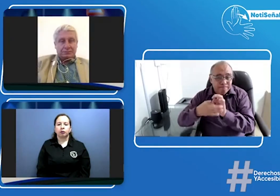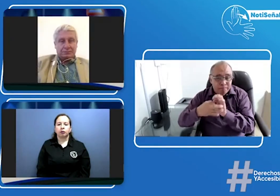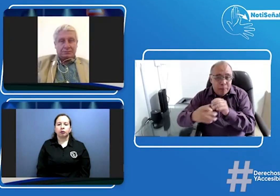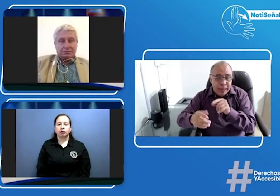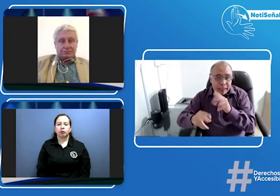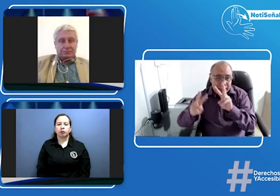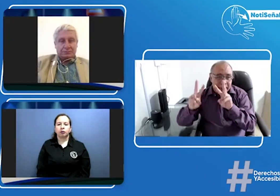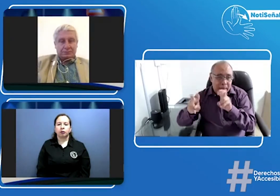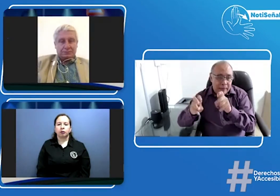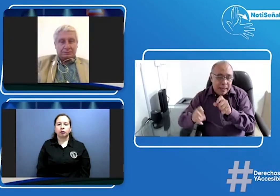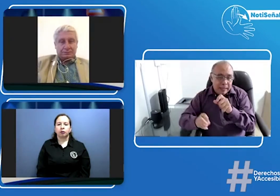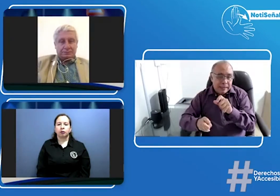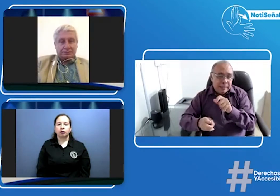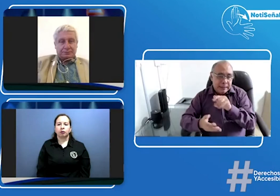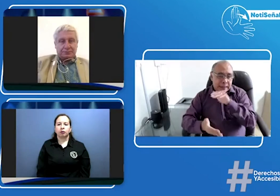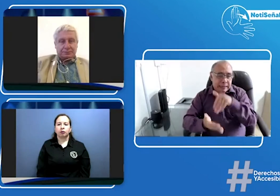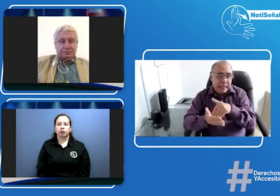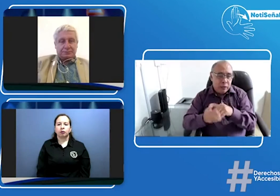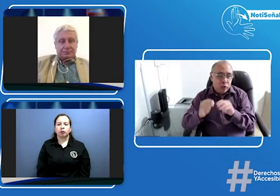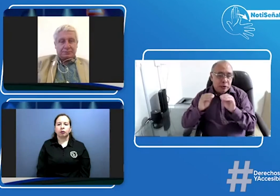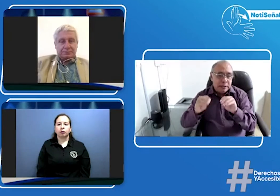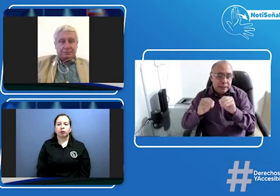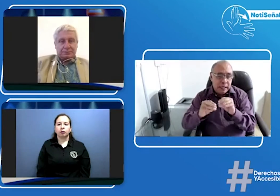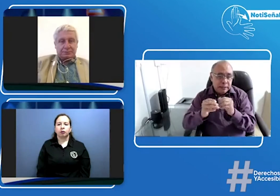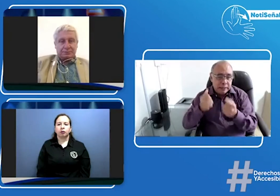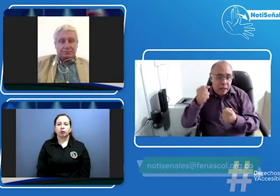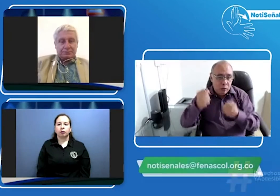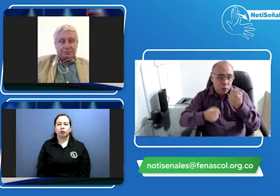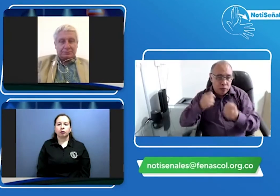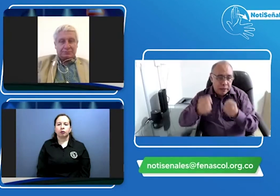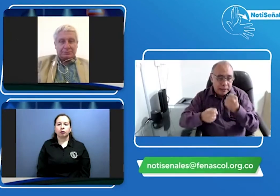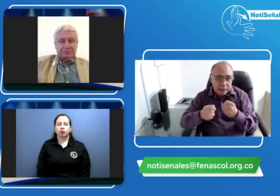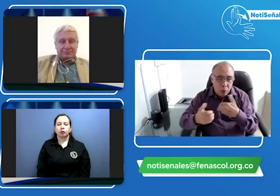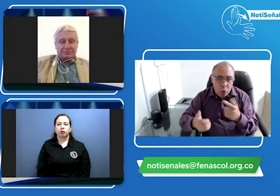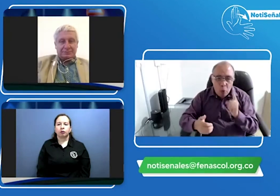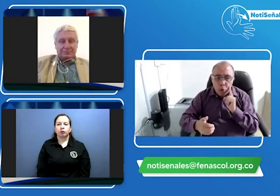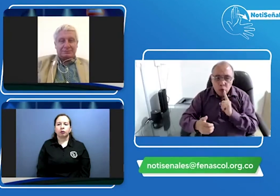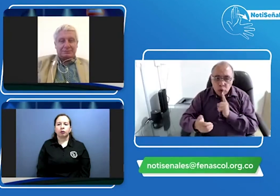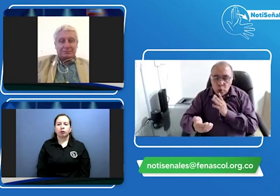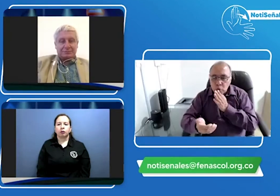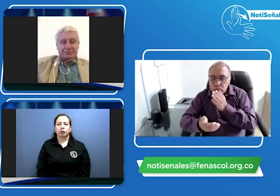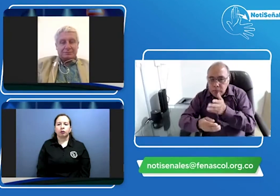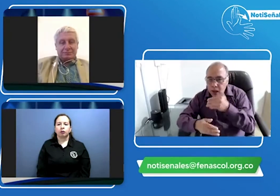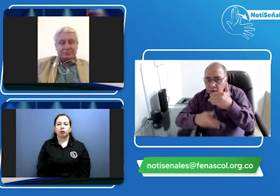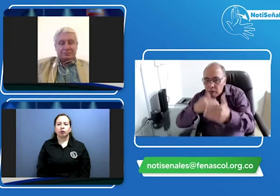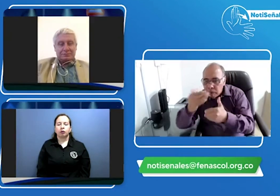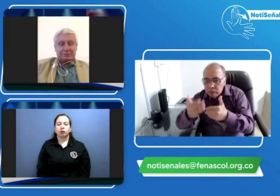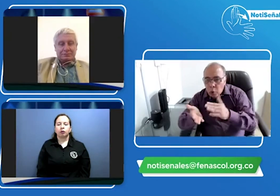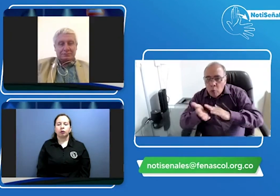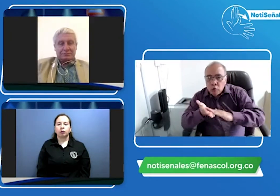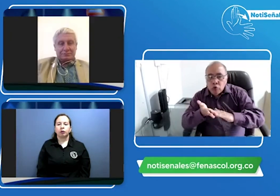doctor Albeiro a mí me gustaría que siguiéramos trabajando a este respecto para que continuemos haciendo acciones